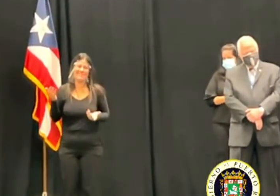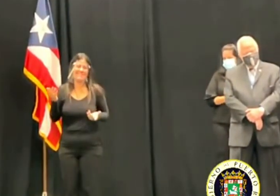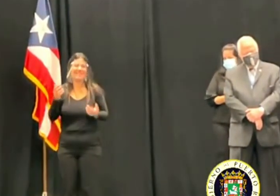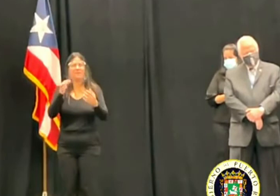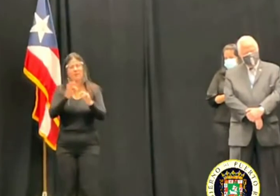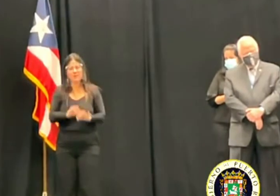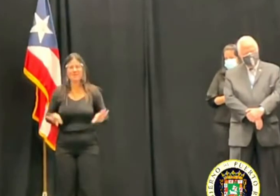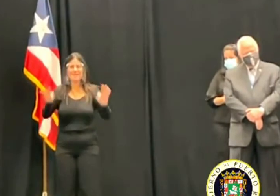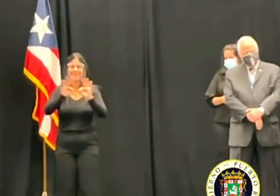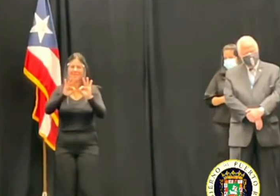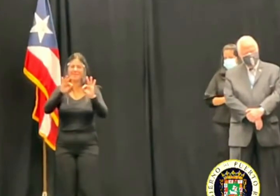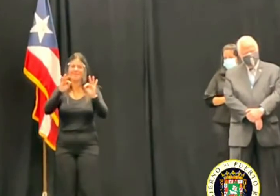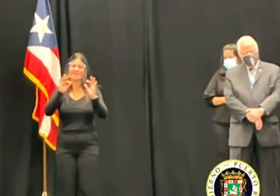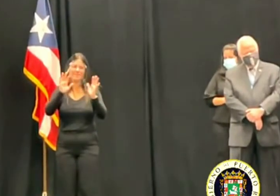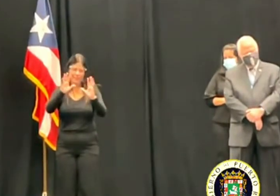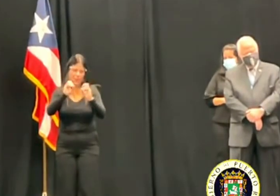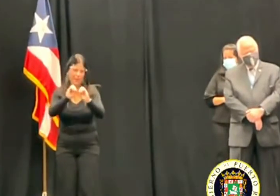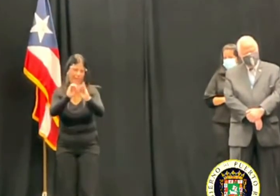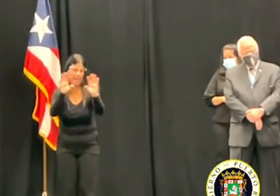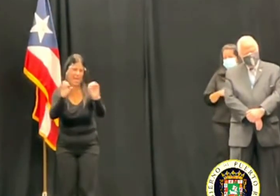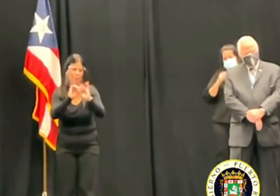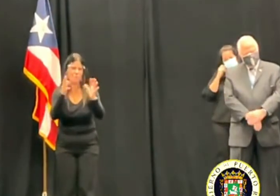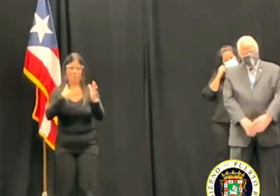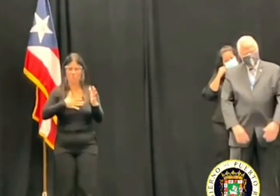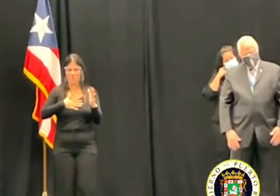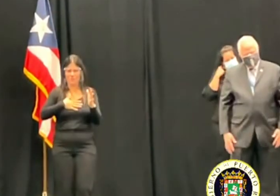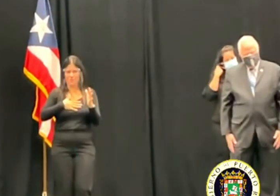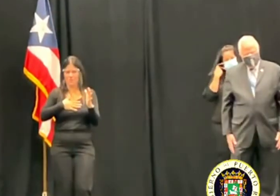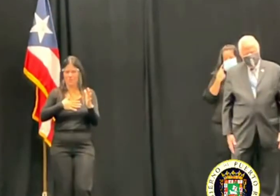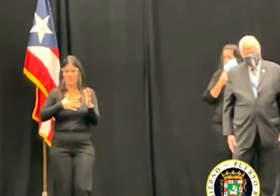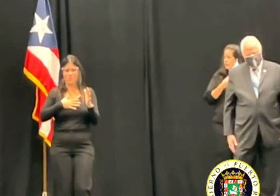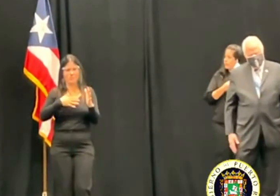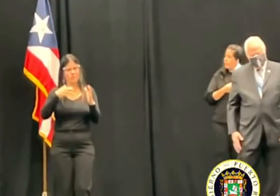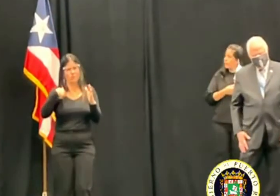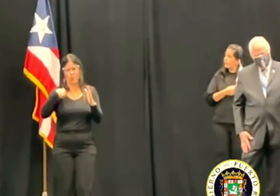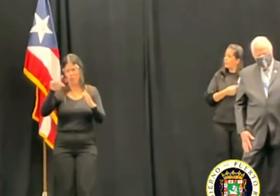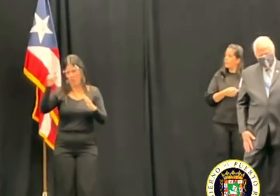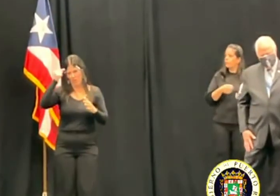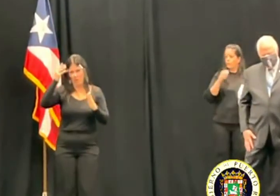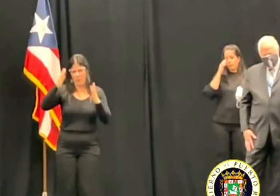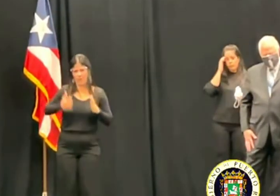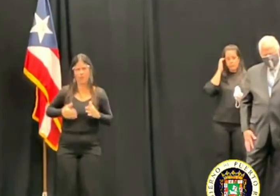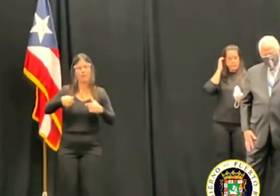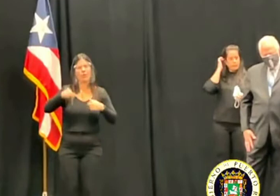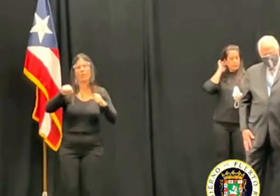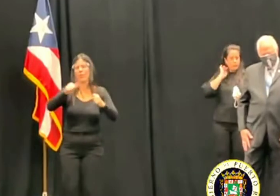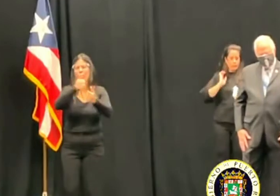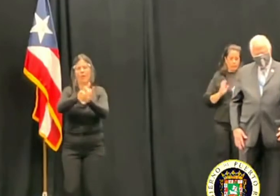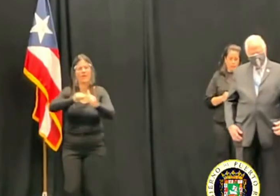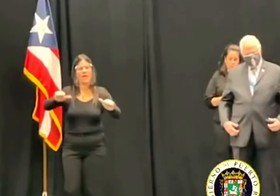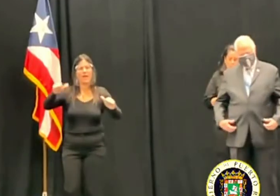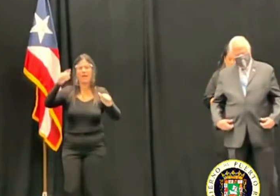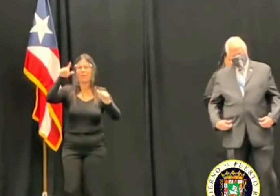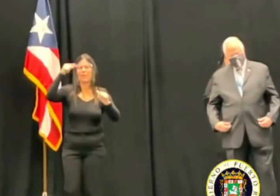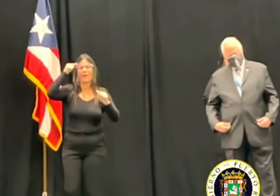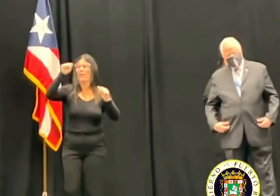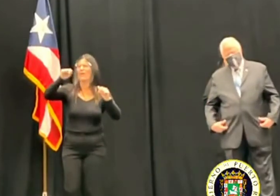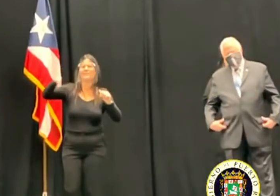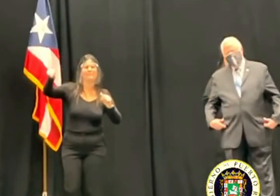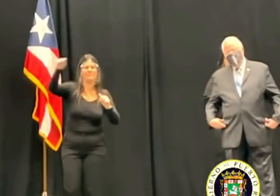que las determinaciones mías como gobernadora, como las tiene cualquier gobernador, están consignadas en la Constitución de Puerto Rico.